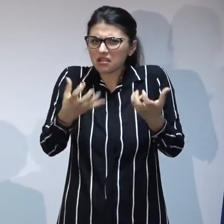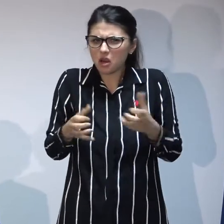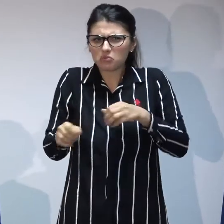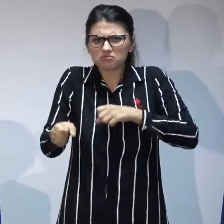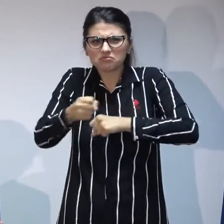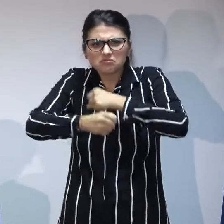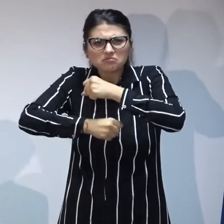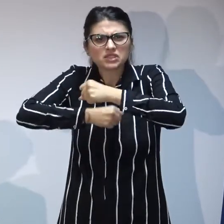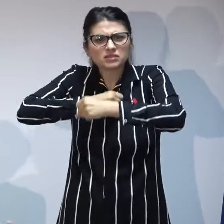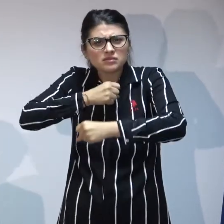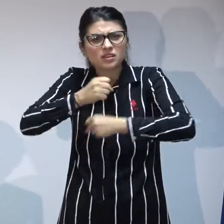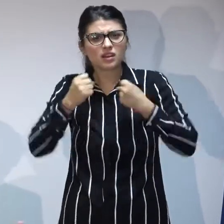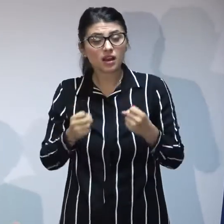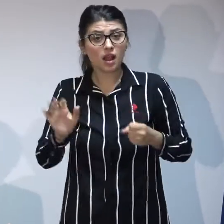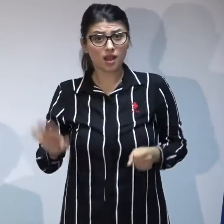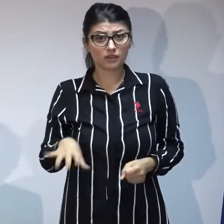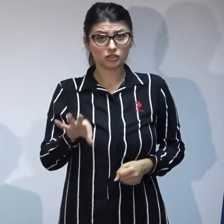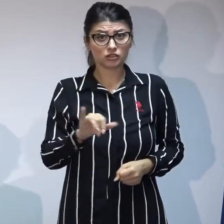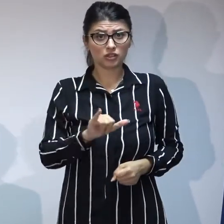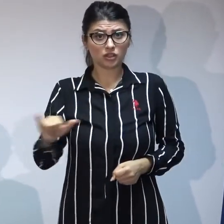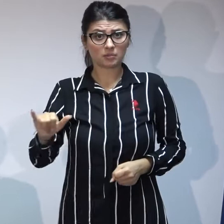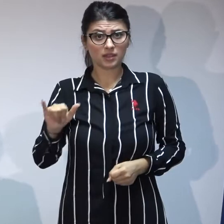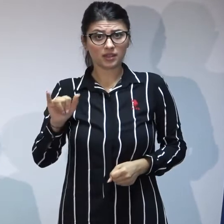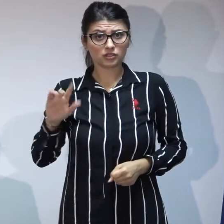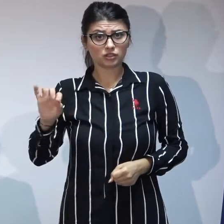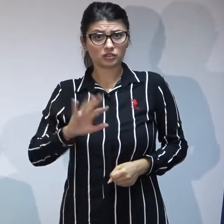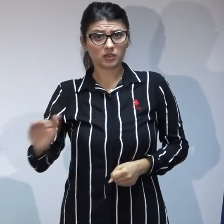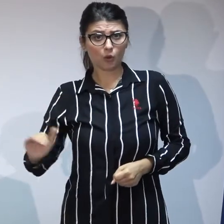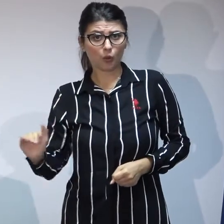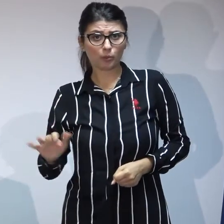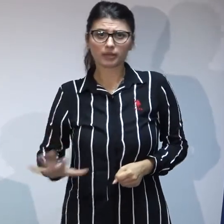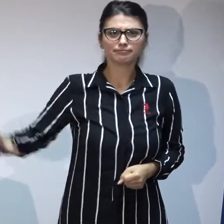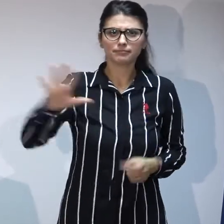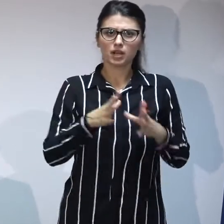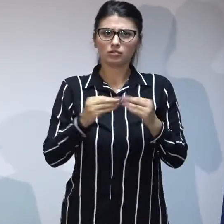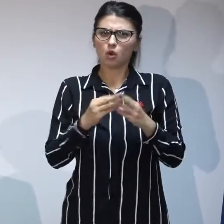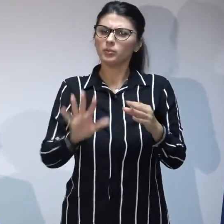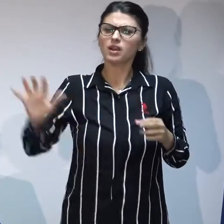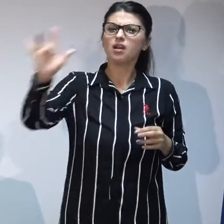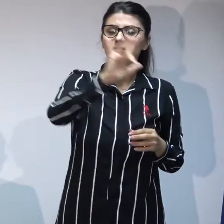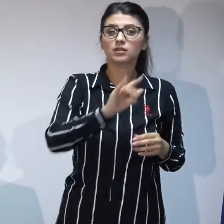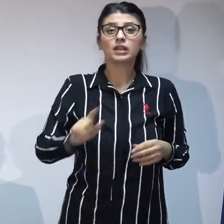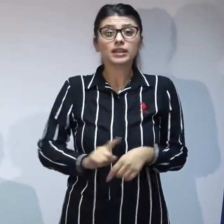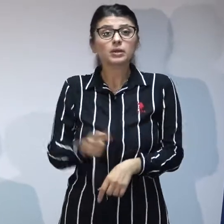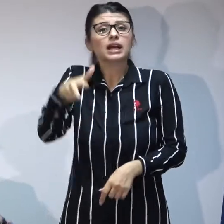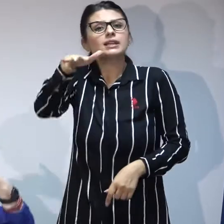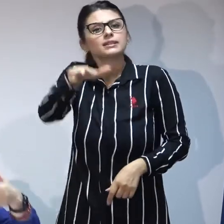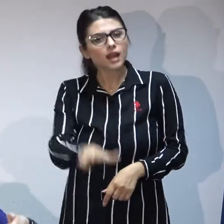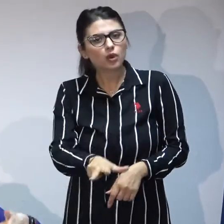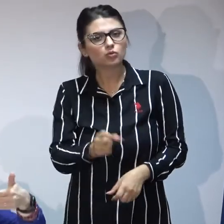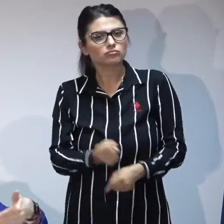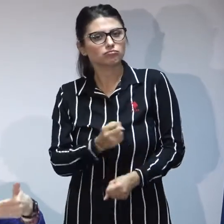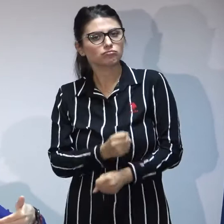deși noi avem iată 50.000 de copii în sistem și doar trei luni au trebuit să ne aplecăm cu